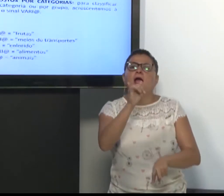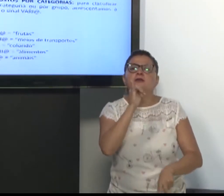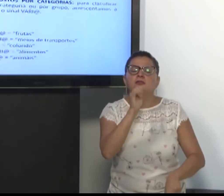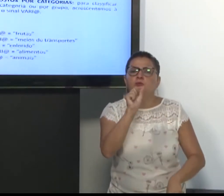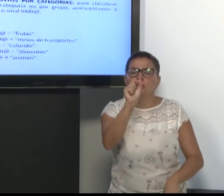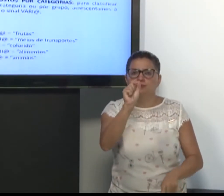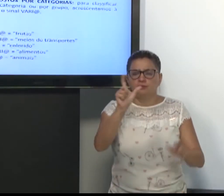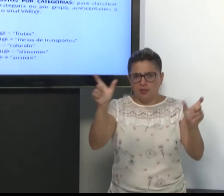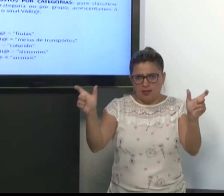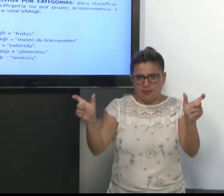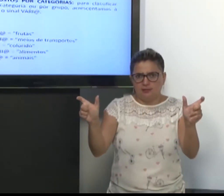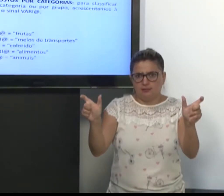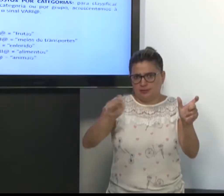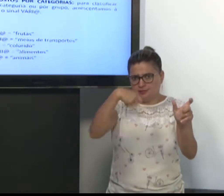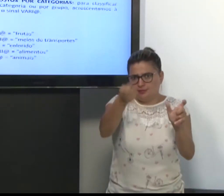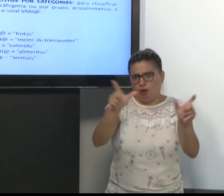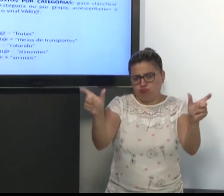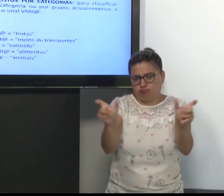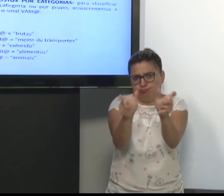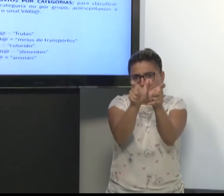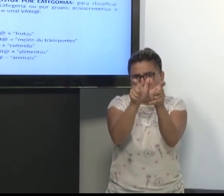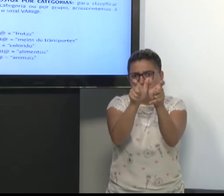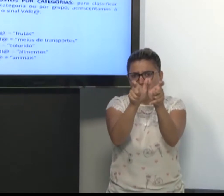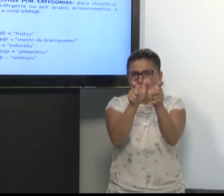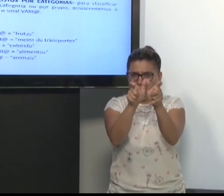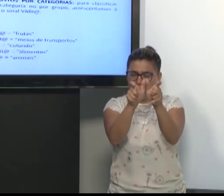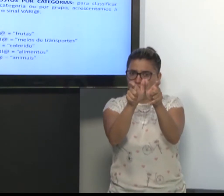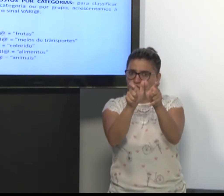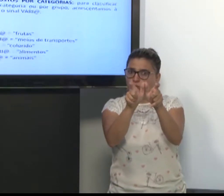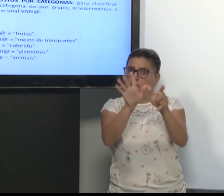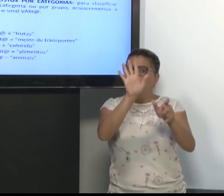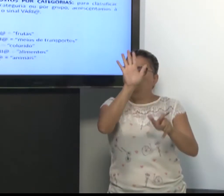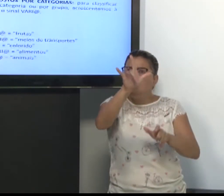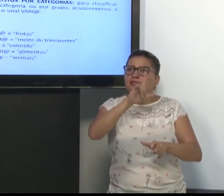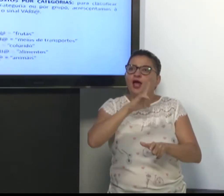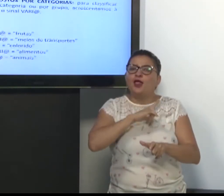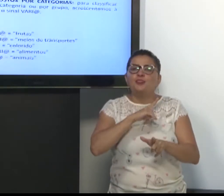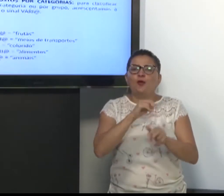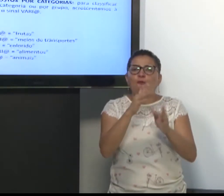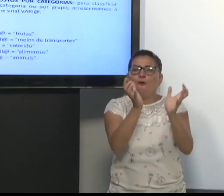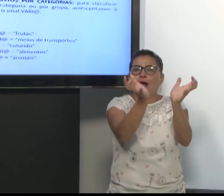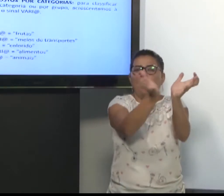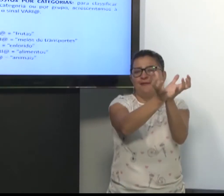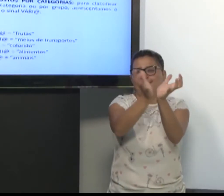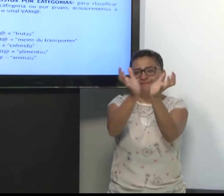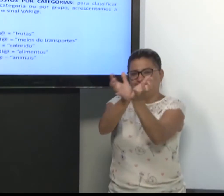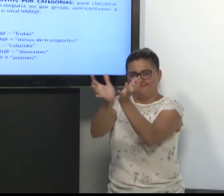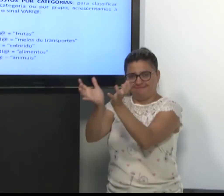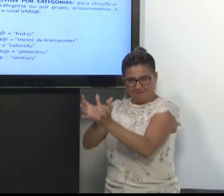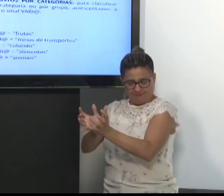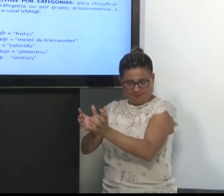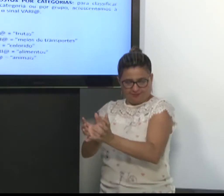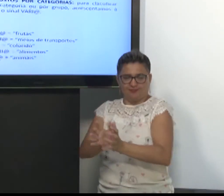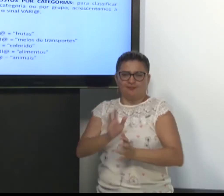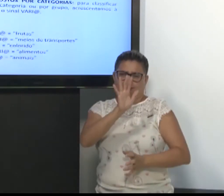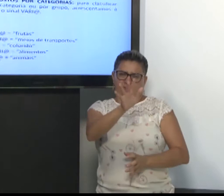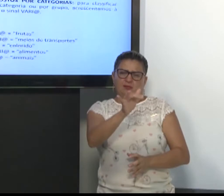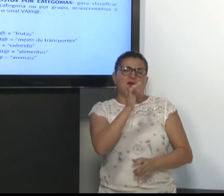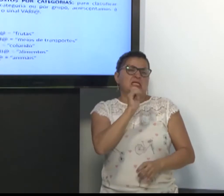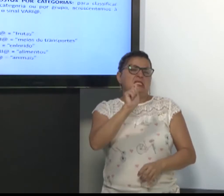Então, continuando com os sinais compostos. Temos também os mesmos por categoria. Então, a gente